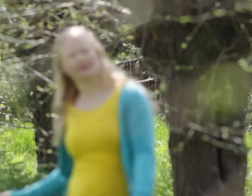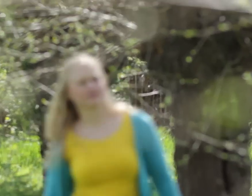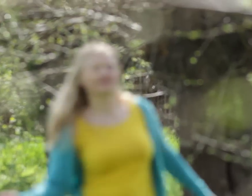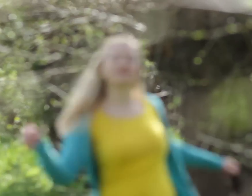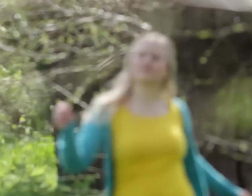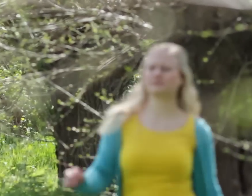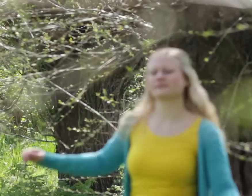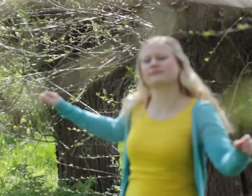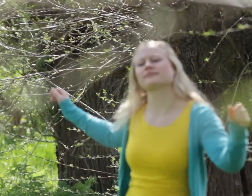Девочка-пай